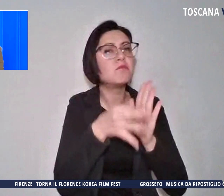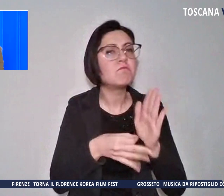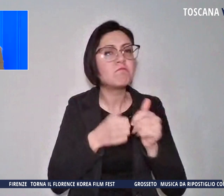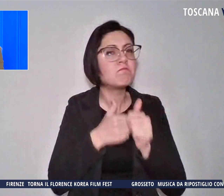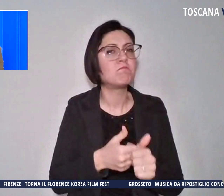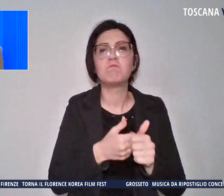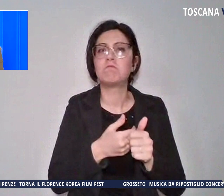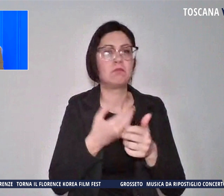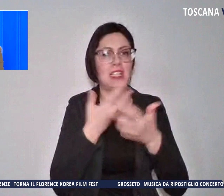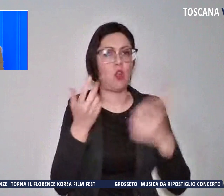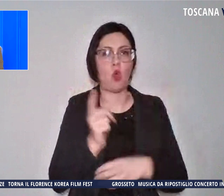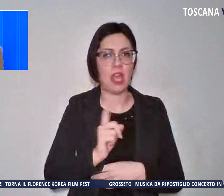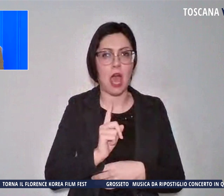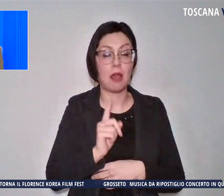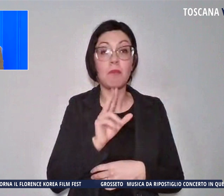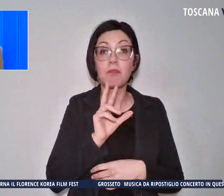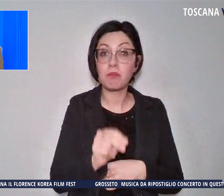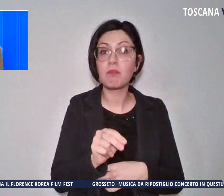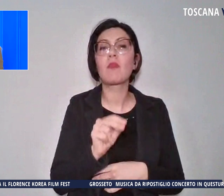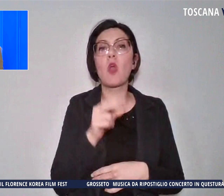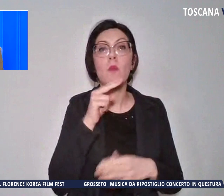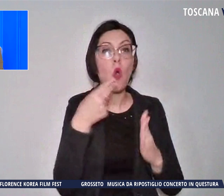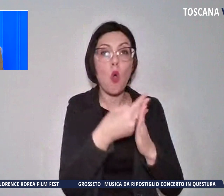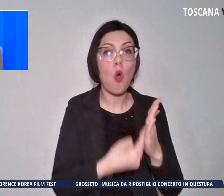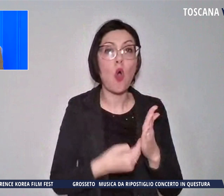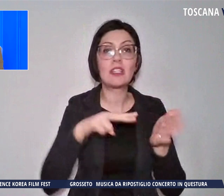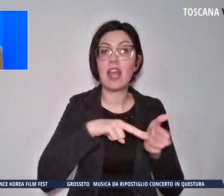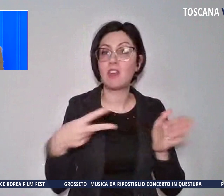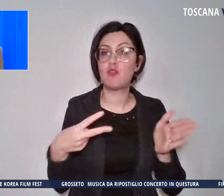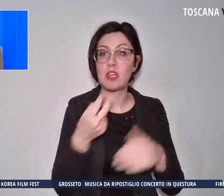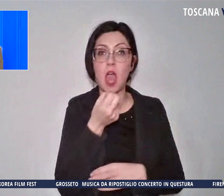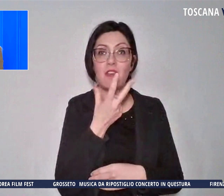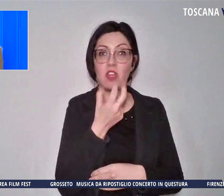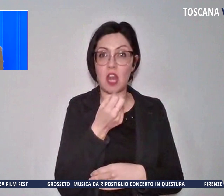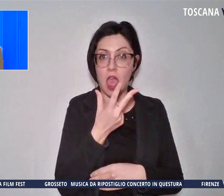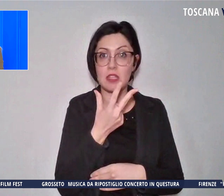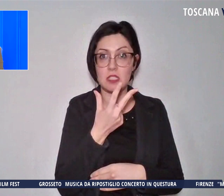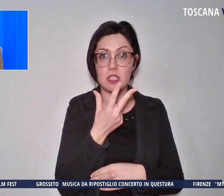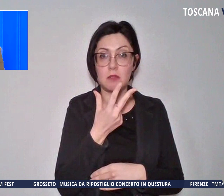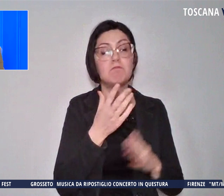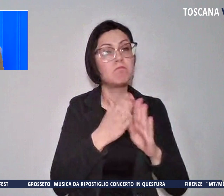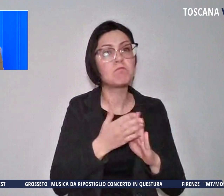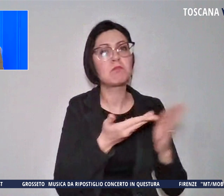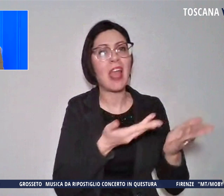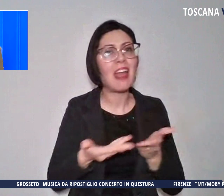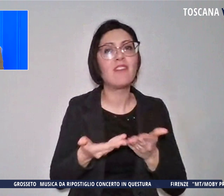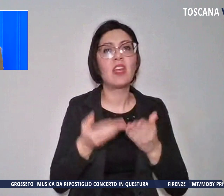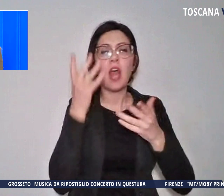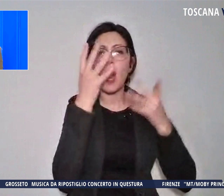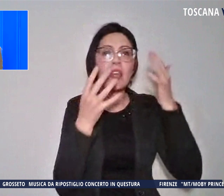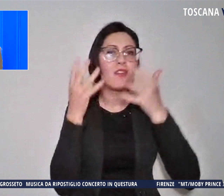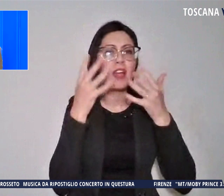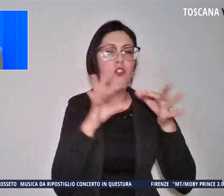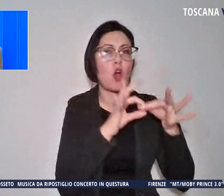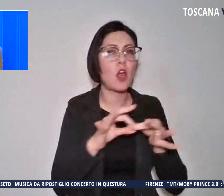a dirlo l'Ordine degli Ingegneri di Firenze che invita a una riflessione sul futuro